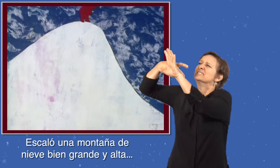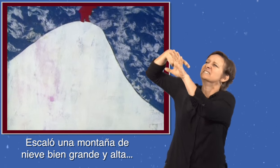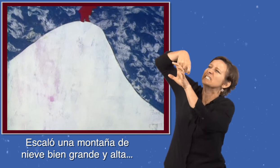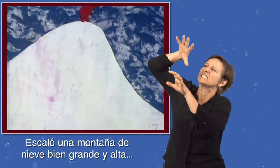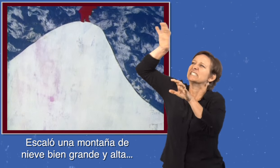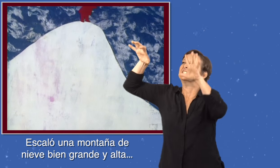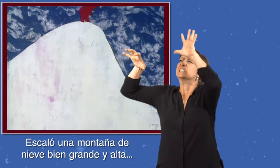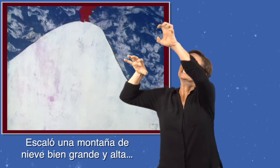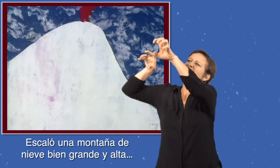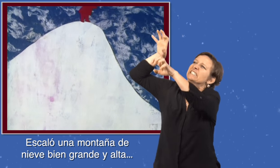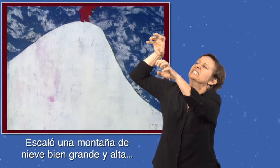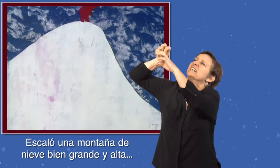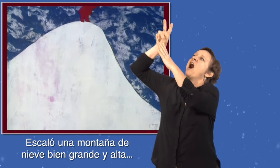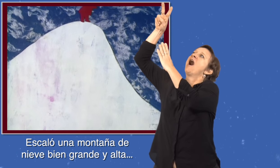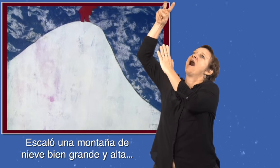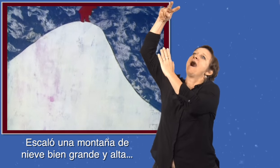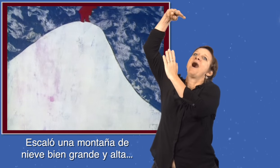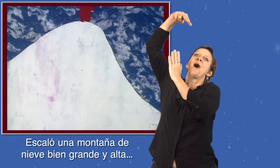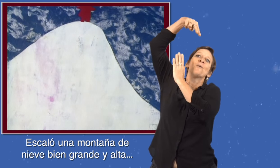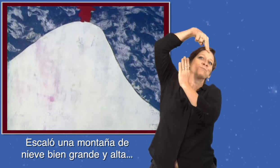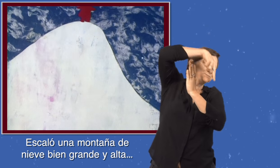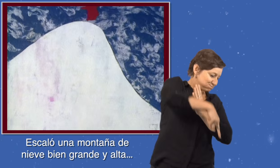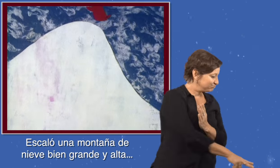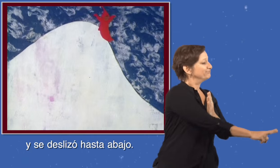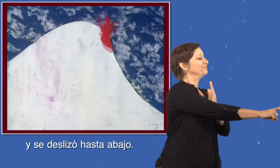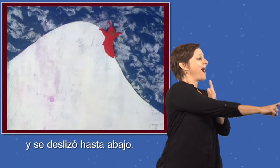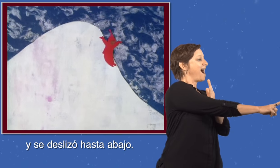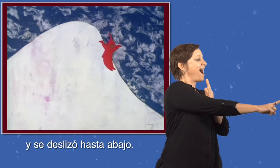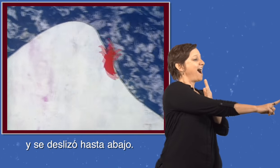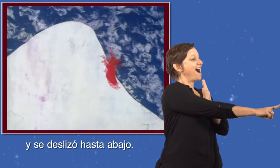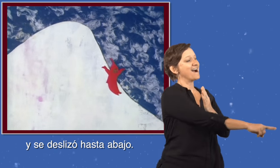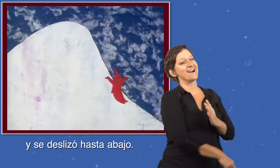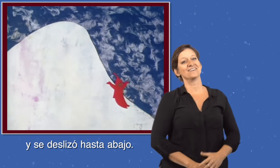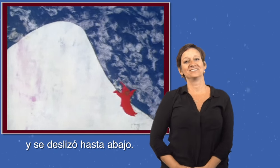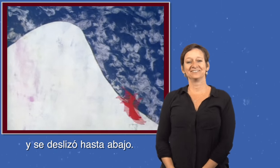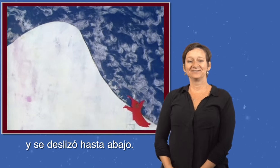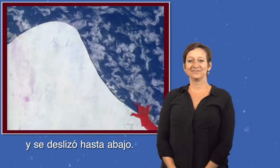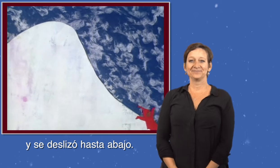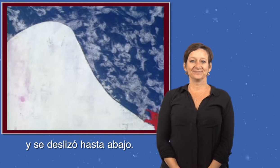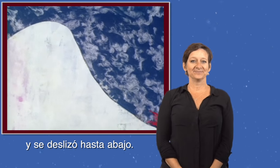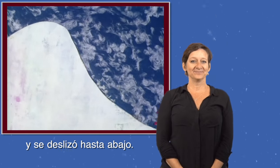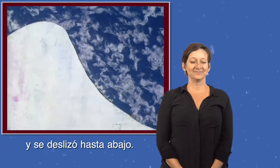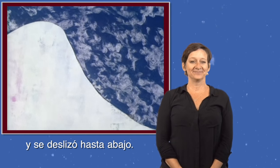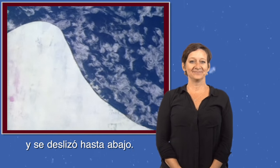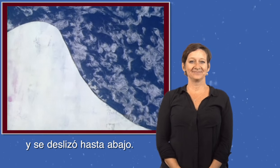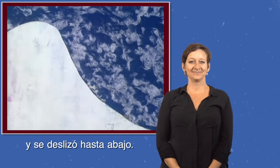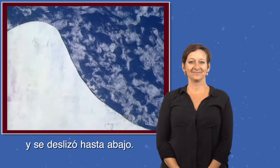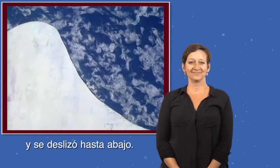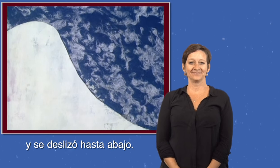grande y alta. Y se deslizó hasta abajo.